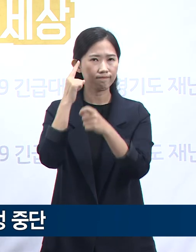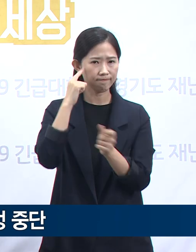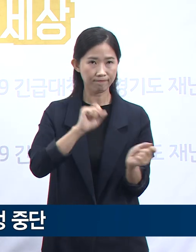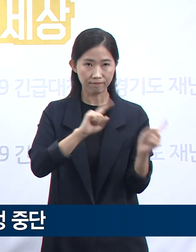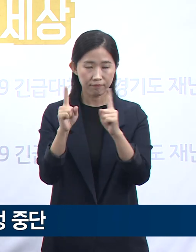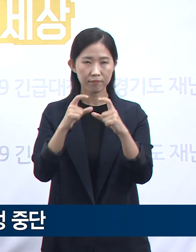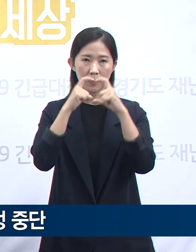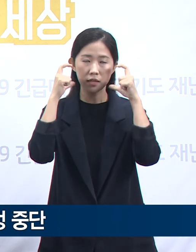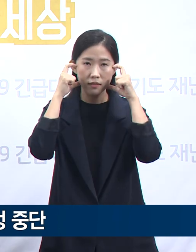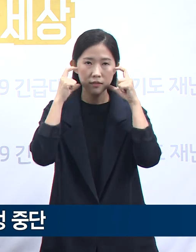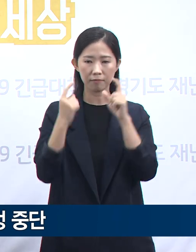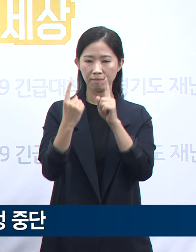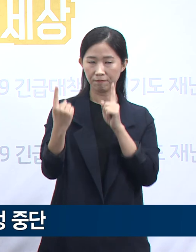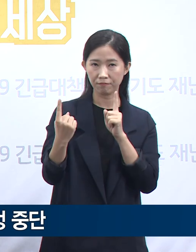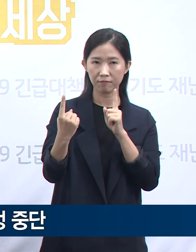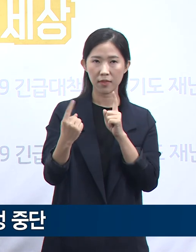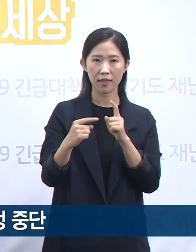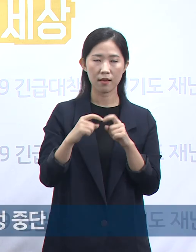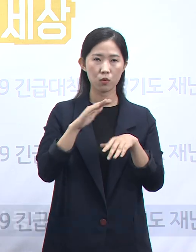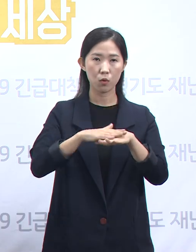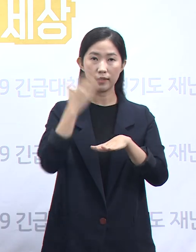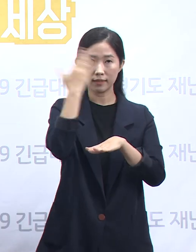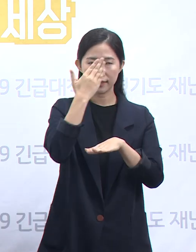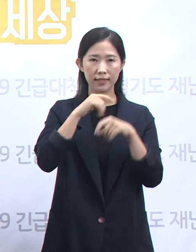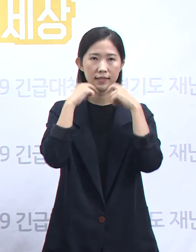방역수칙 준수에 적극적인 협조를 당부드립니다. 감사합니다.